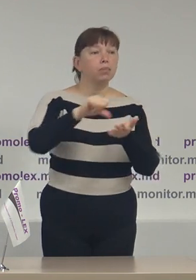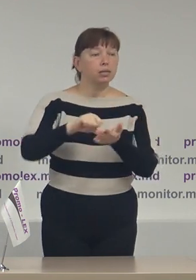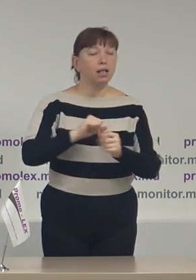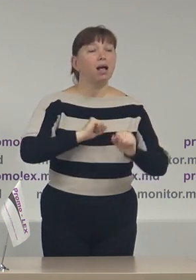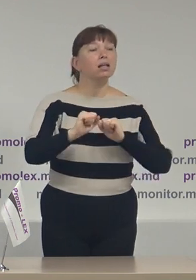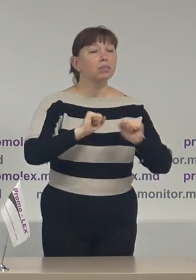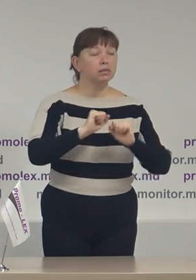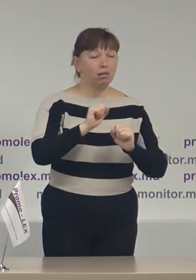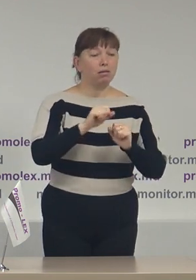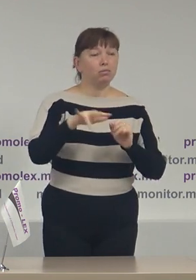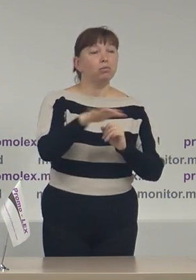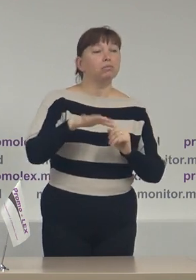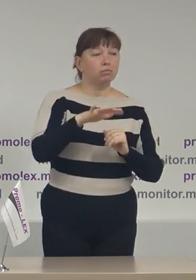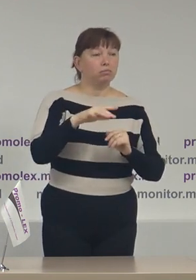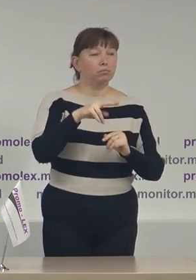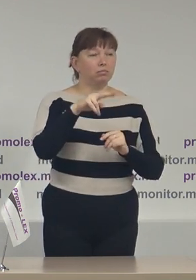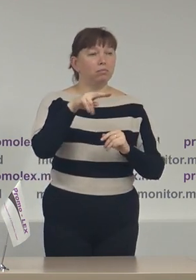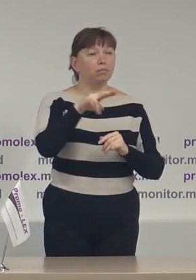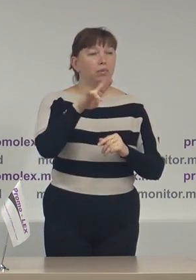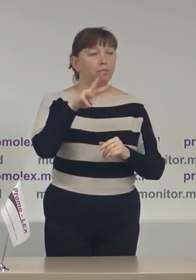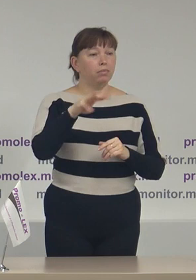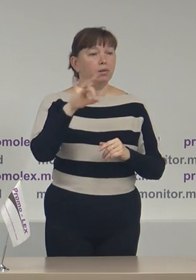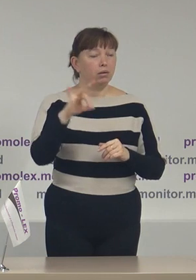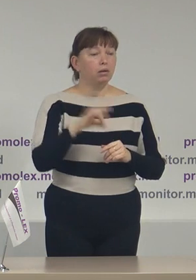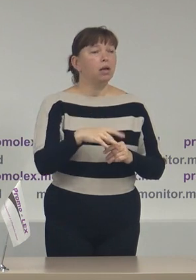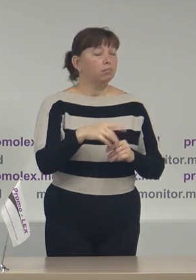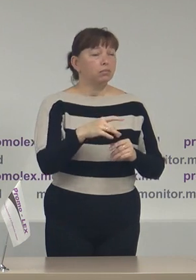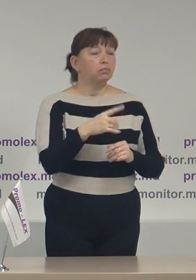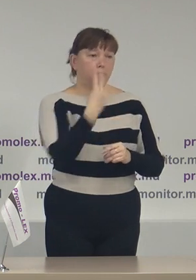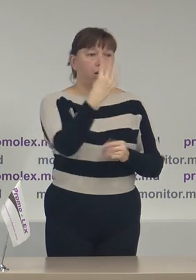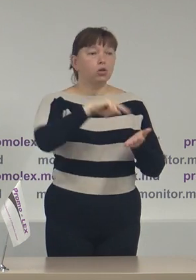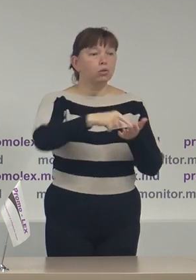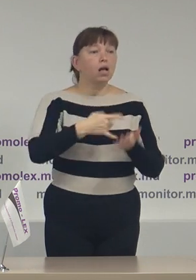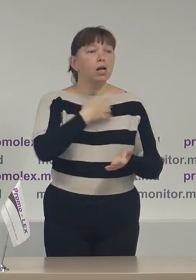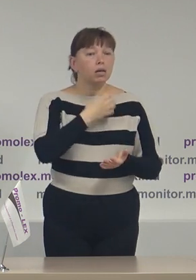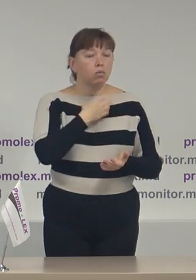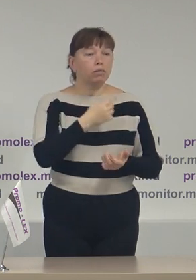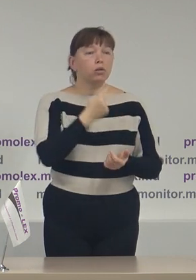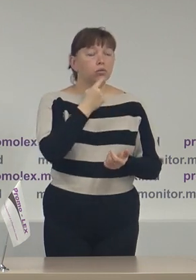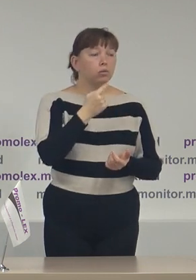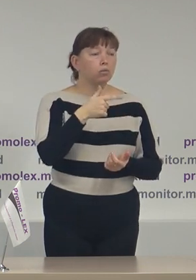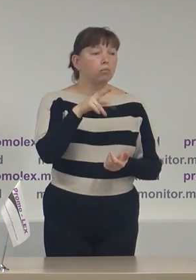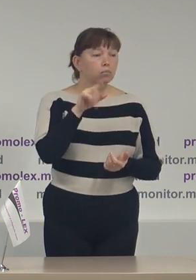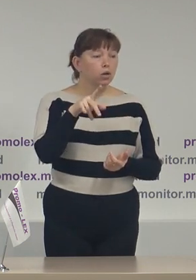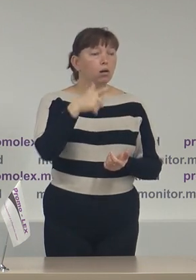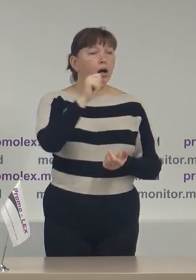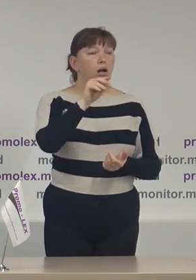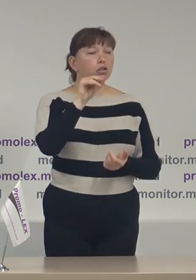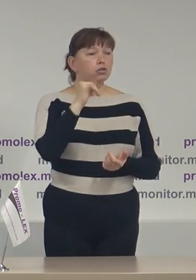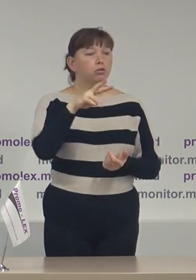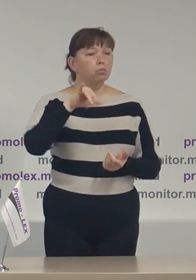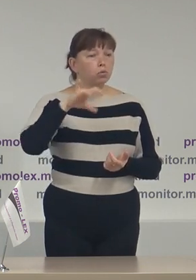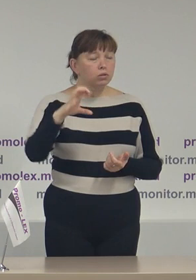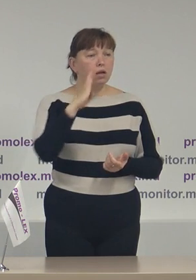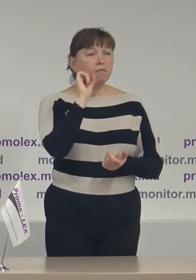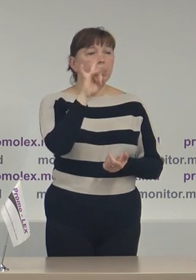administrației publice locale vocuitorilor din cel puțin patru localități Hârbovăț, Gura Băicului, Varnița și Hagimus în ceea ce